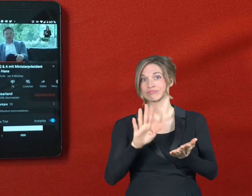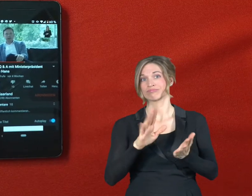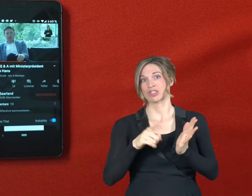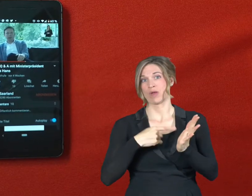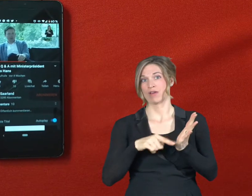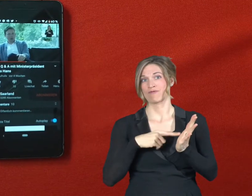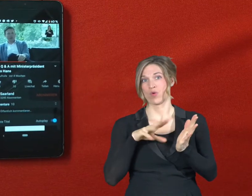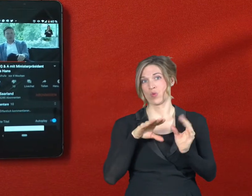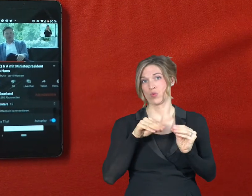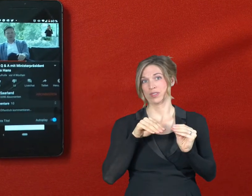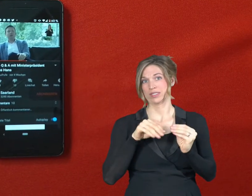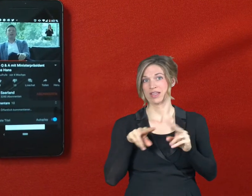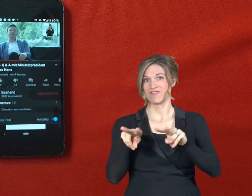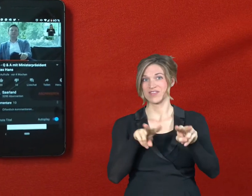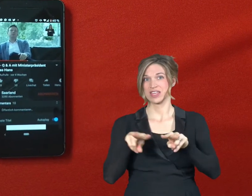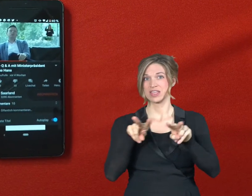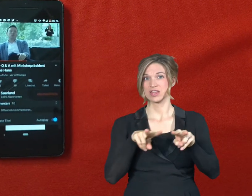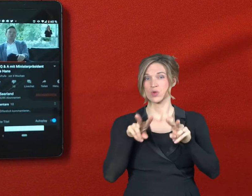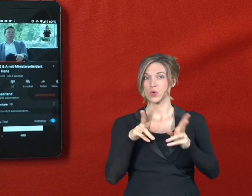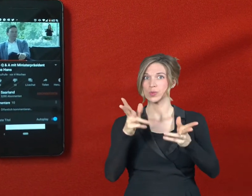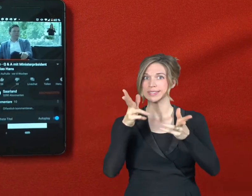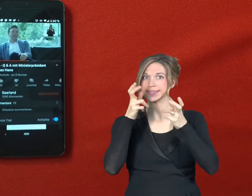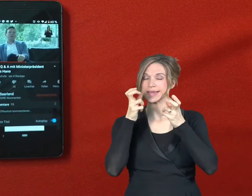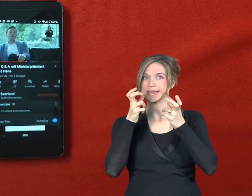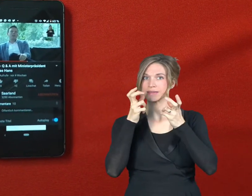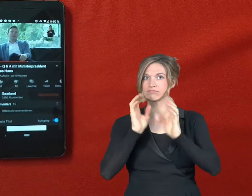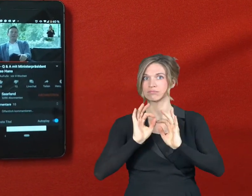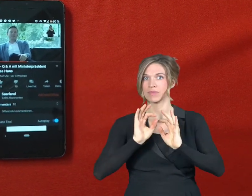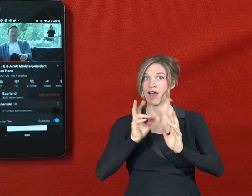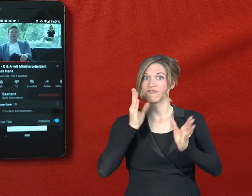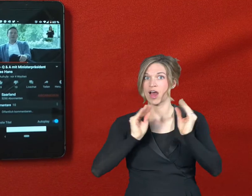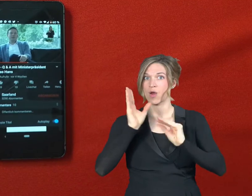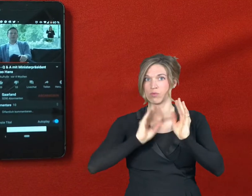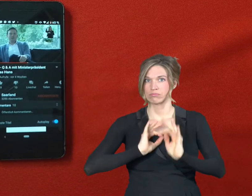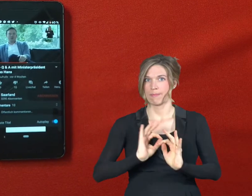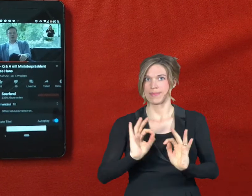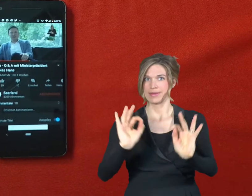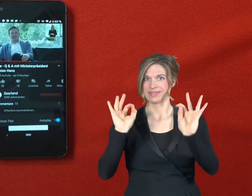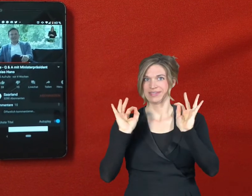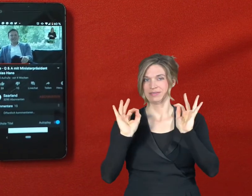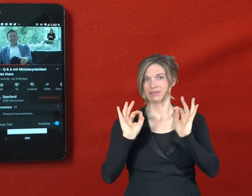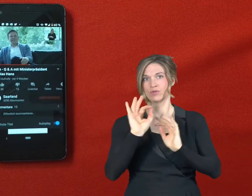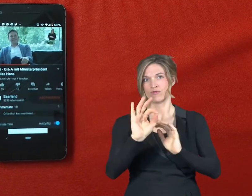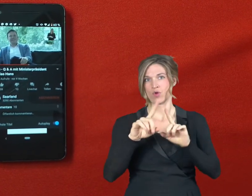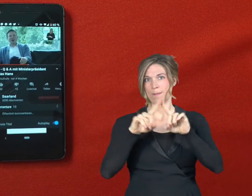einen Videogenuss steigern können und wie Ihnen letztendlich die Bildqualität denn